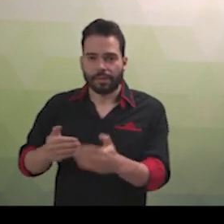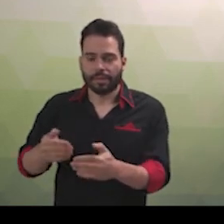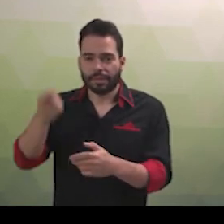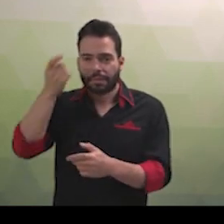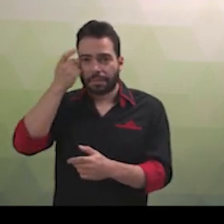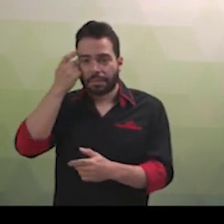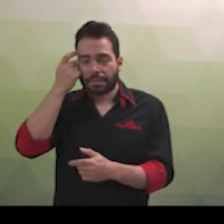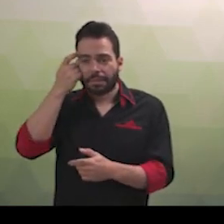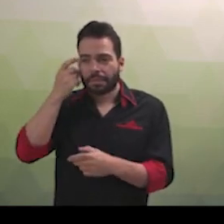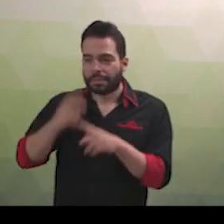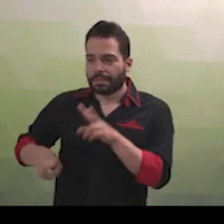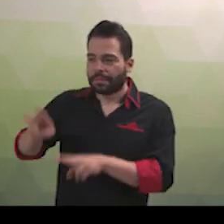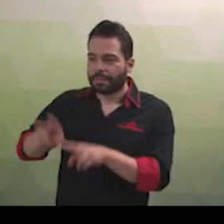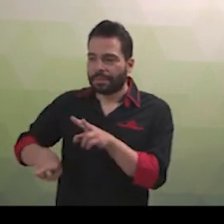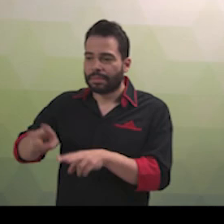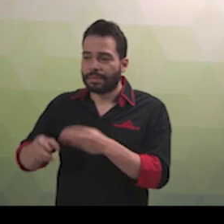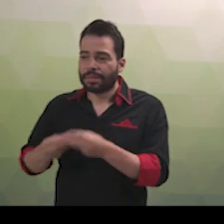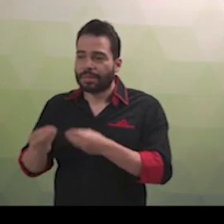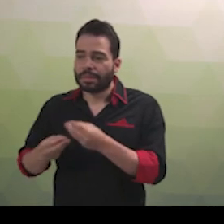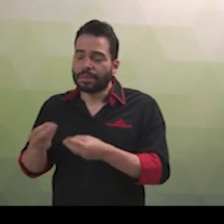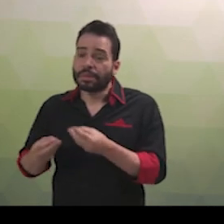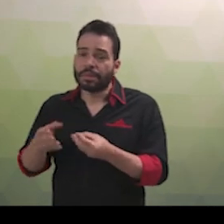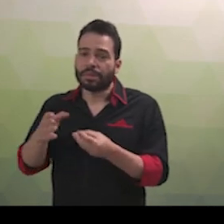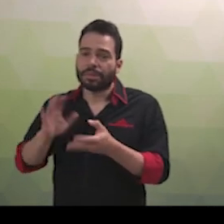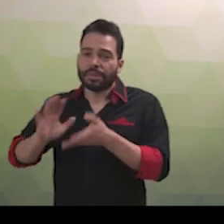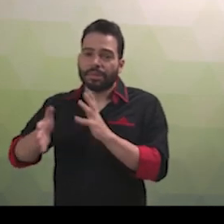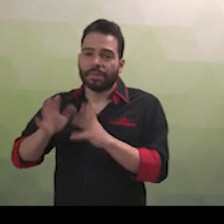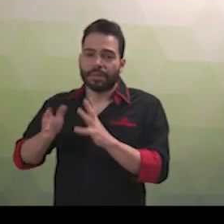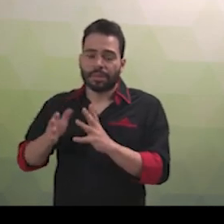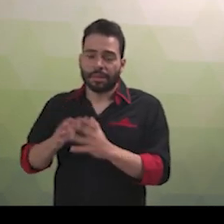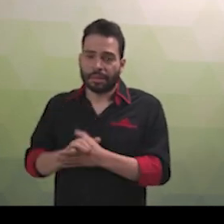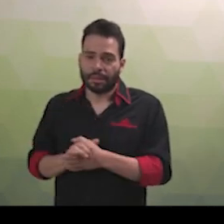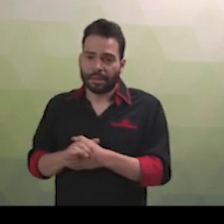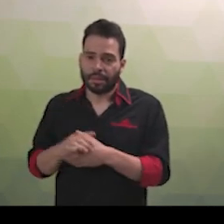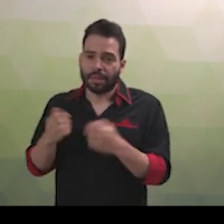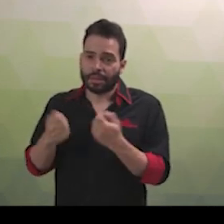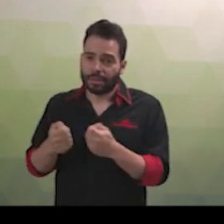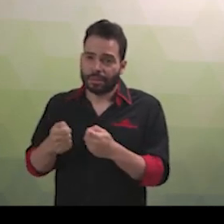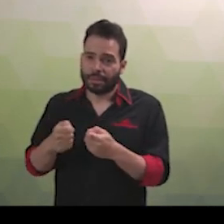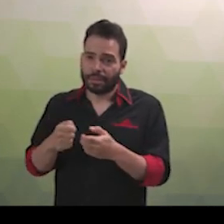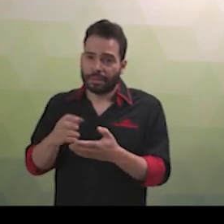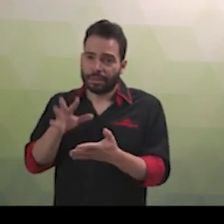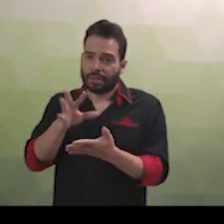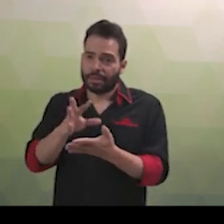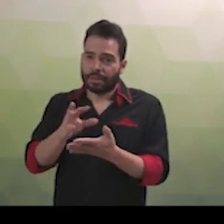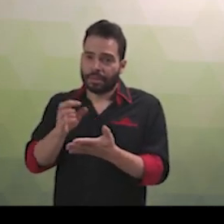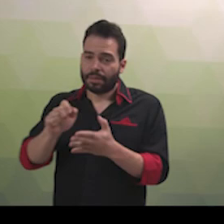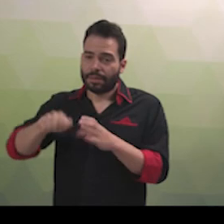vídeo ou em outros meios eletrônicos e tecnológicos. Artigo 19, parágrafo único. As instituições